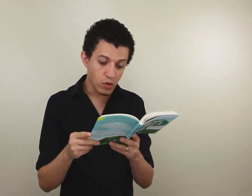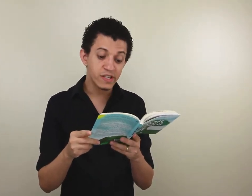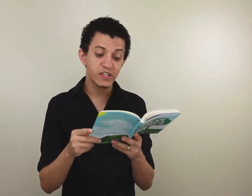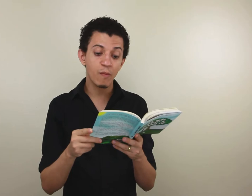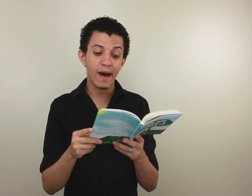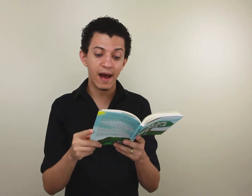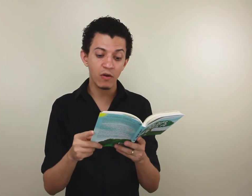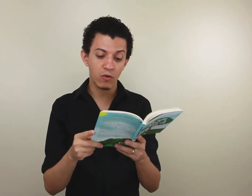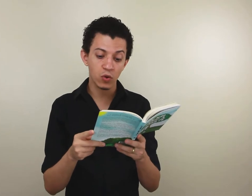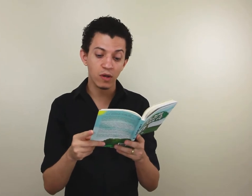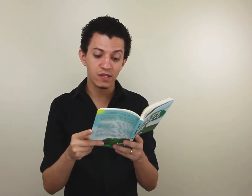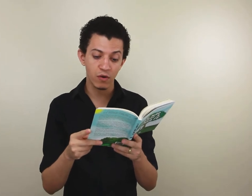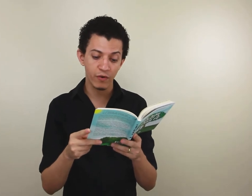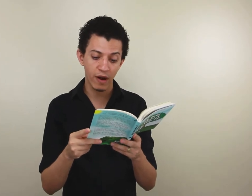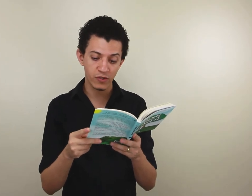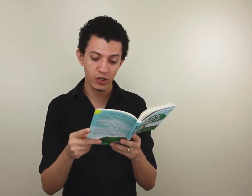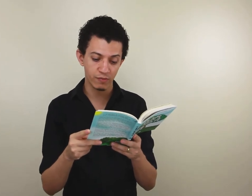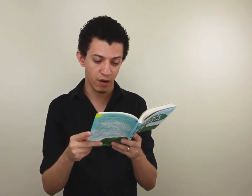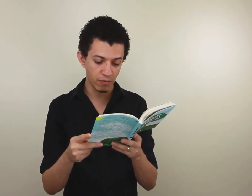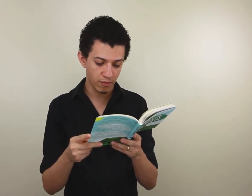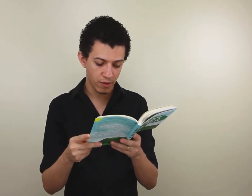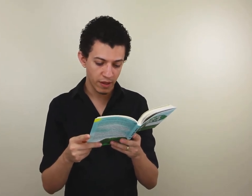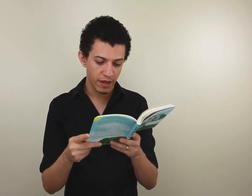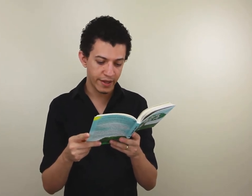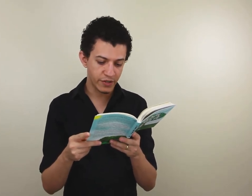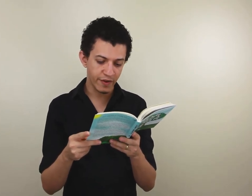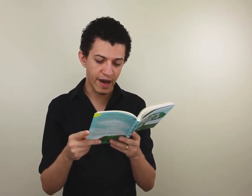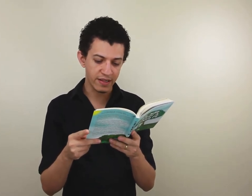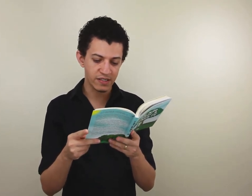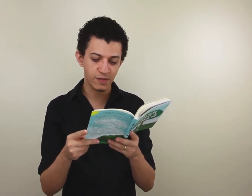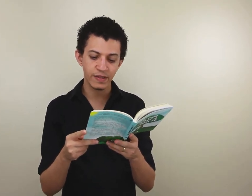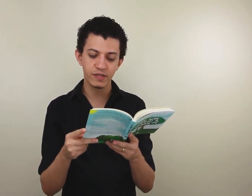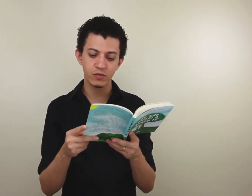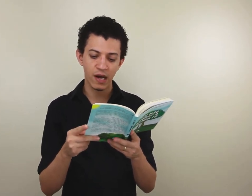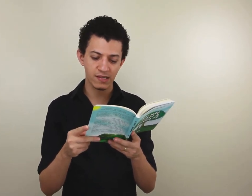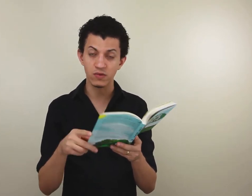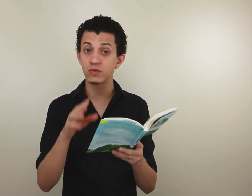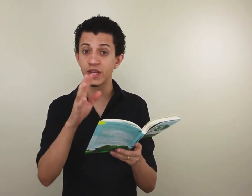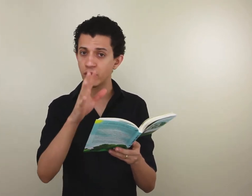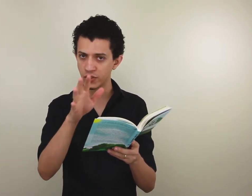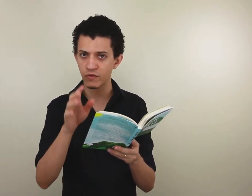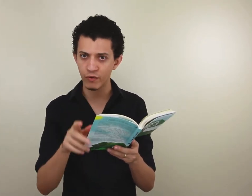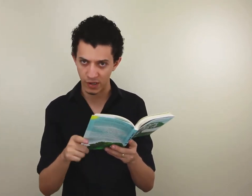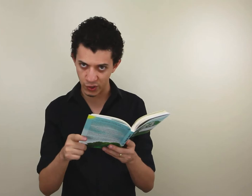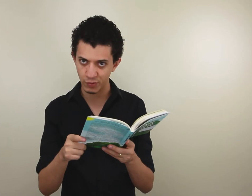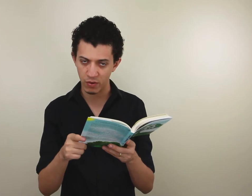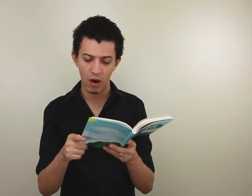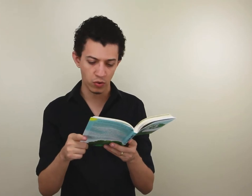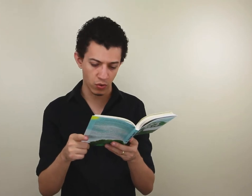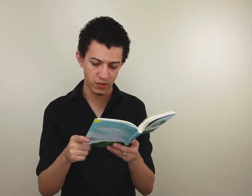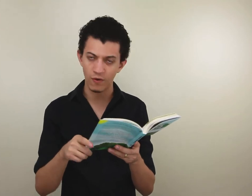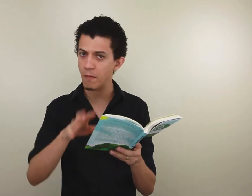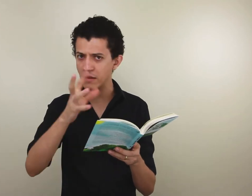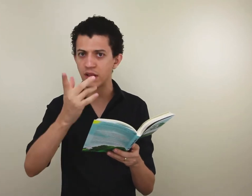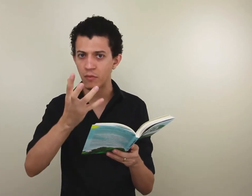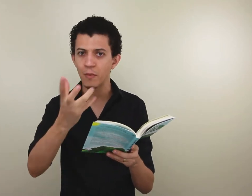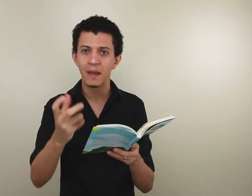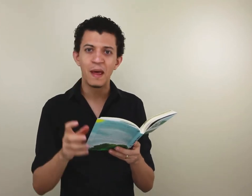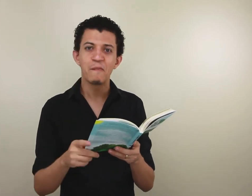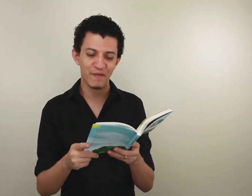Consiste em um baralho com todas as configurações de mão identificadas nas pesquisas do casal. São 111 configurações de mão ao todo, o formato da mão para